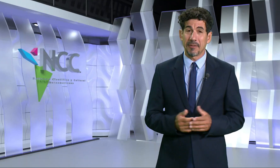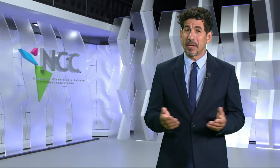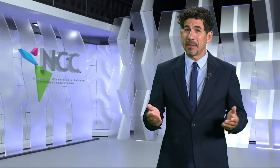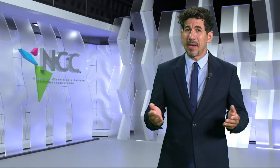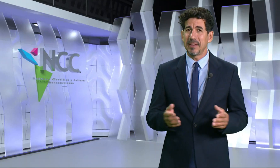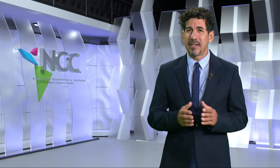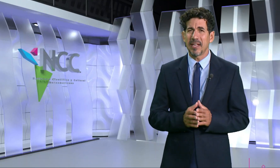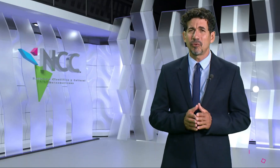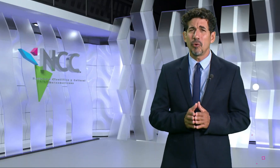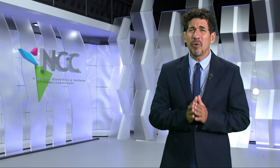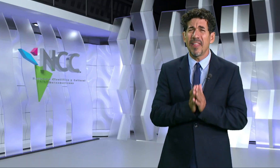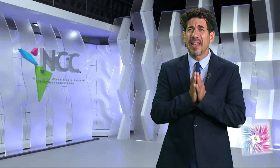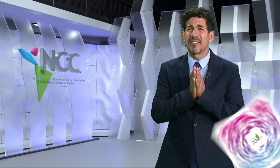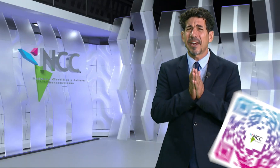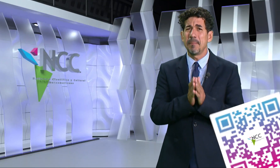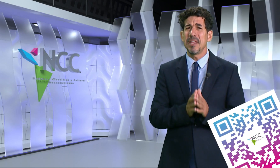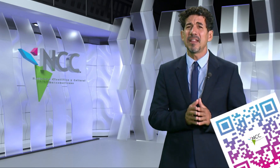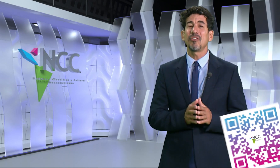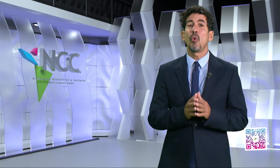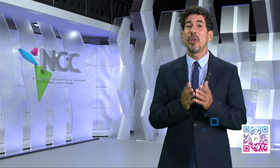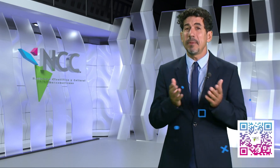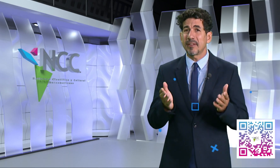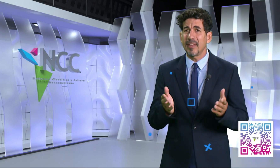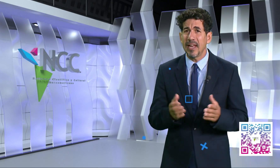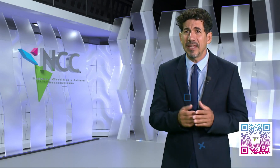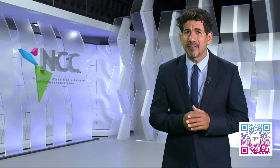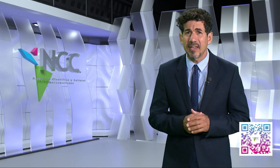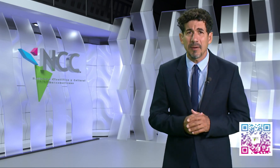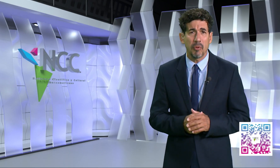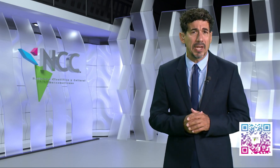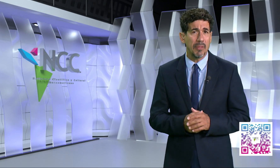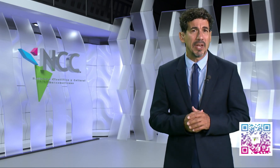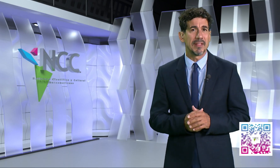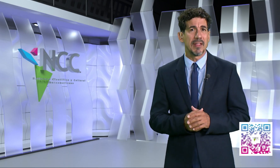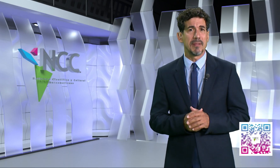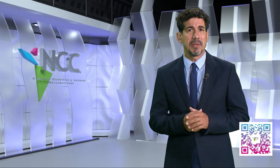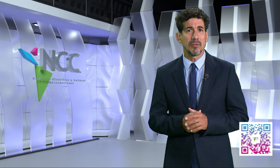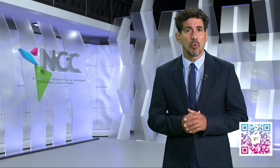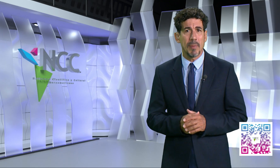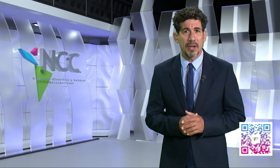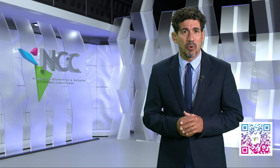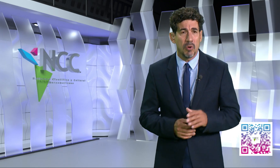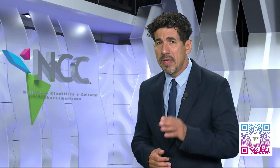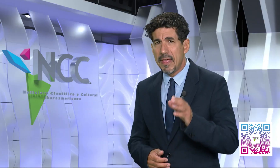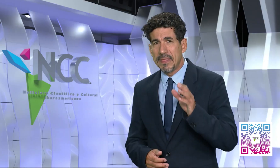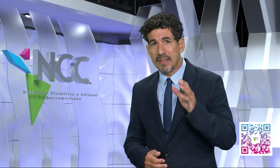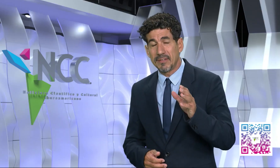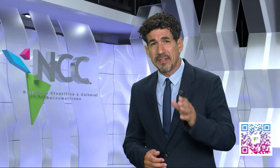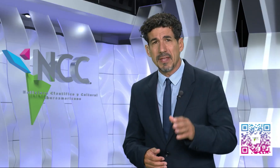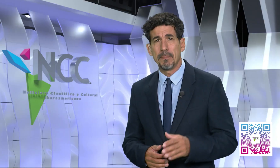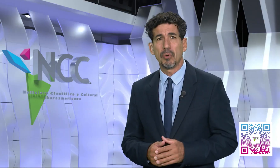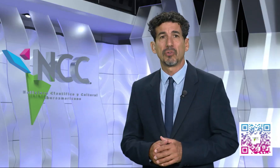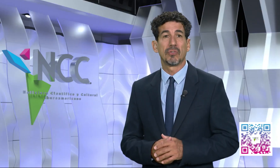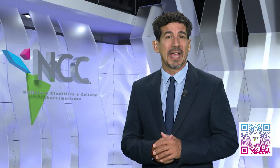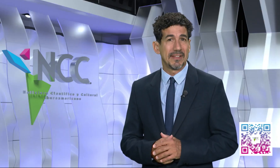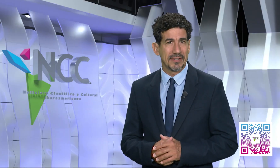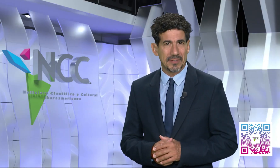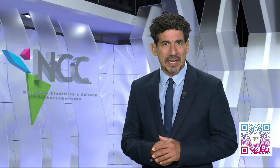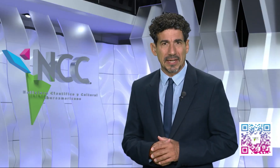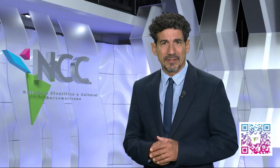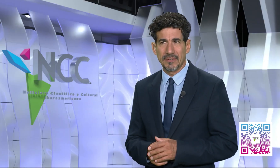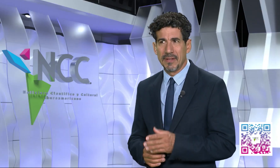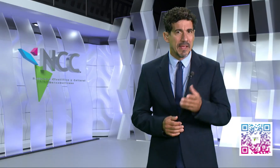Las matemáticas son una de las herramientas universales que han modelado el entendimiento humano desde tiempos